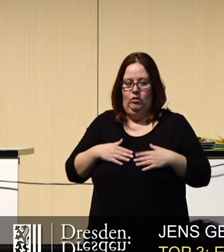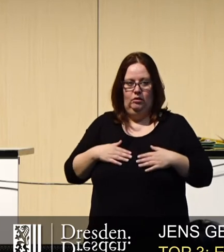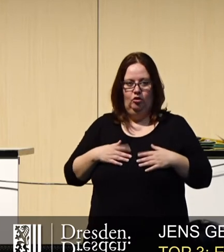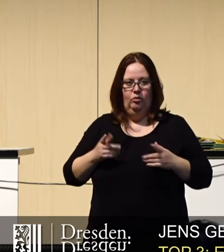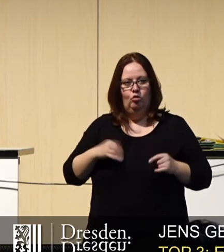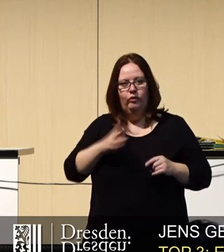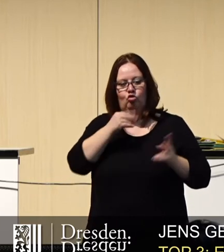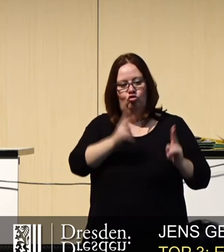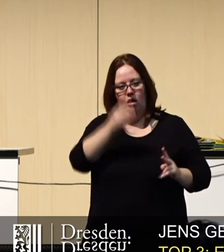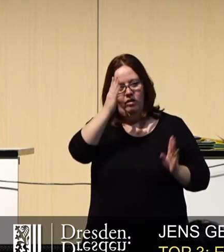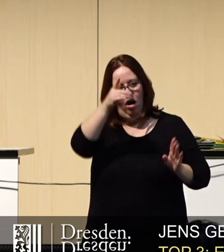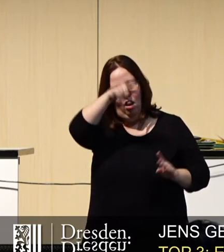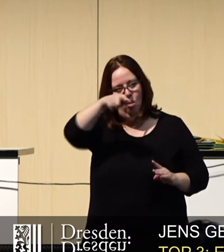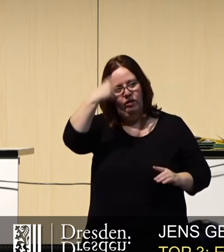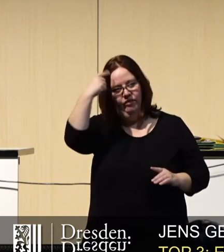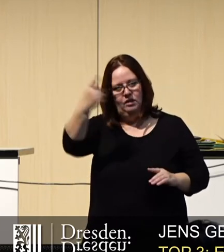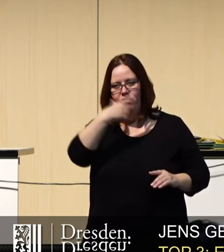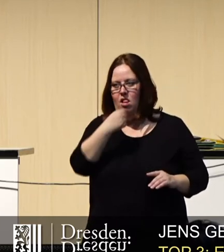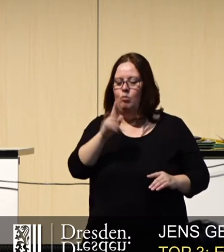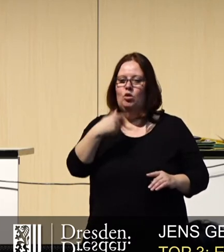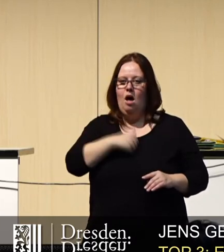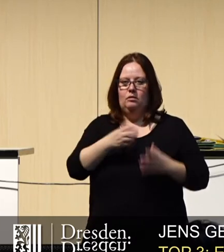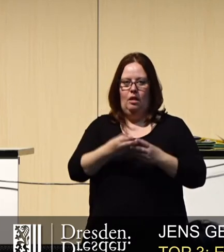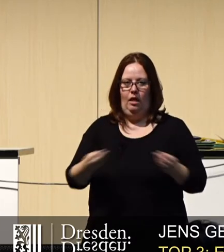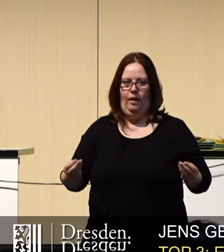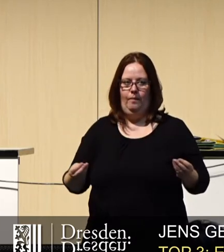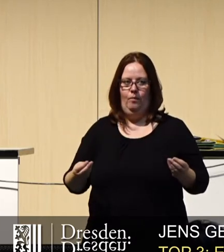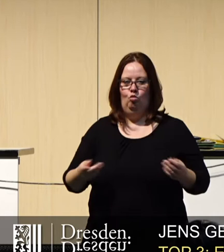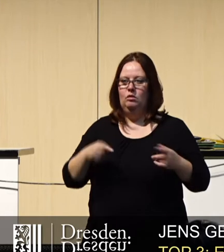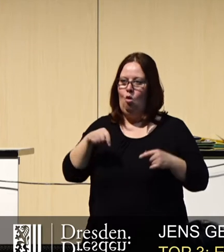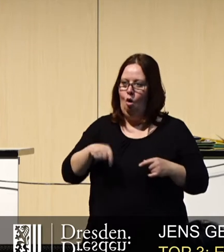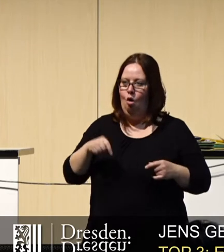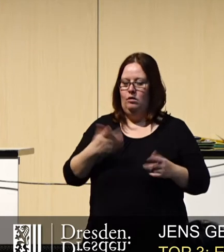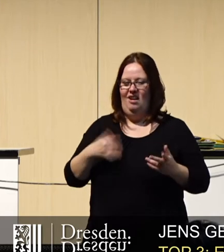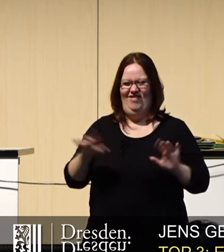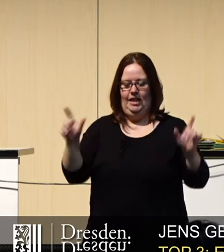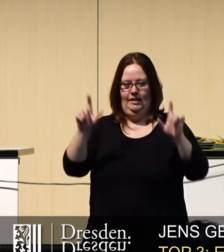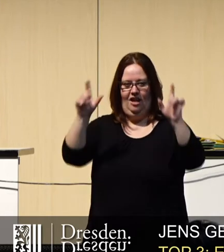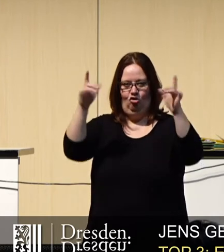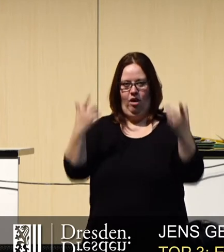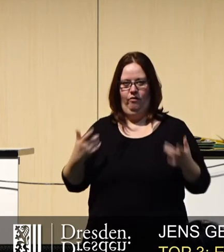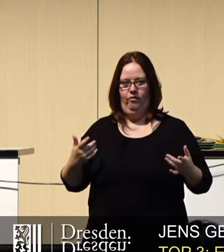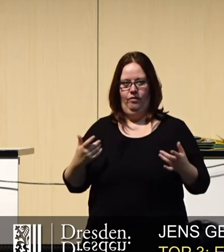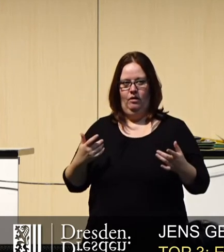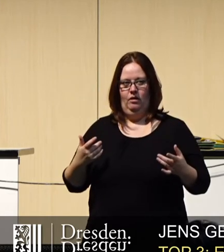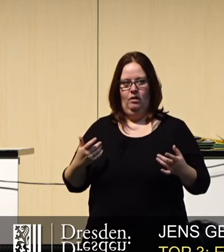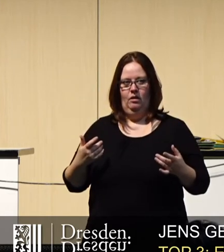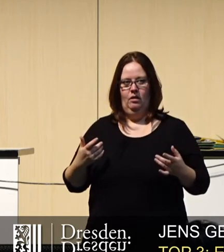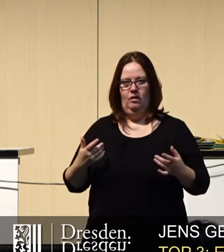möchte ich von der Stadt Fachleute sehen, die den Bürgern die Ängste nehmen. Und wir leben heute in einer Gesellschaft, wo